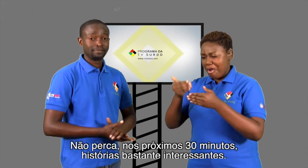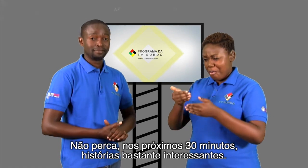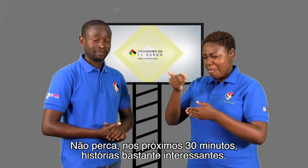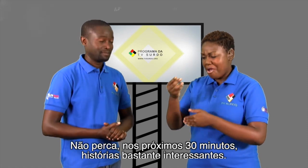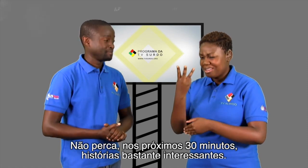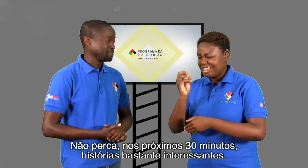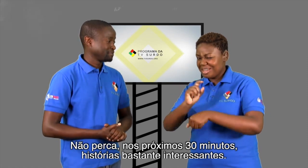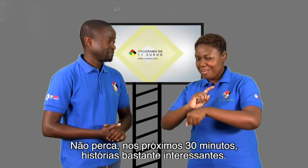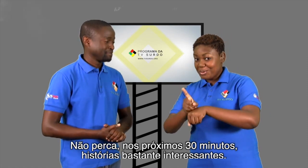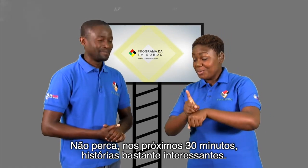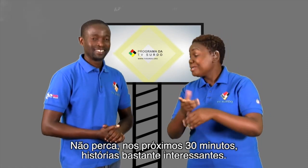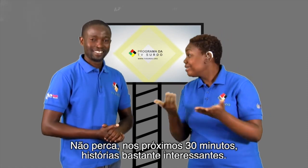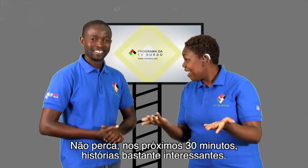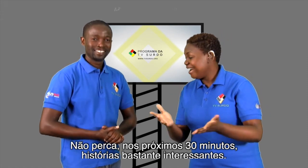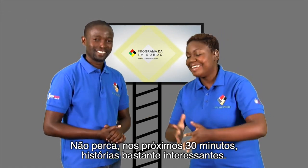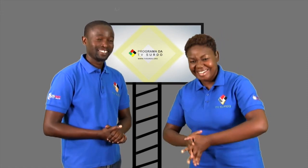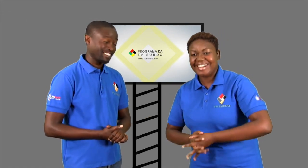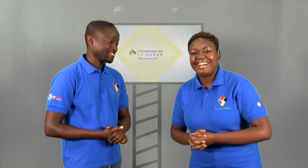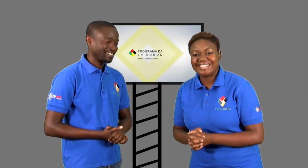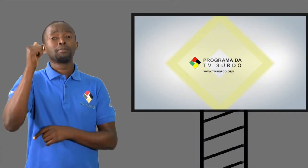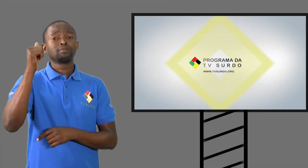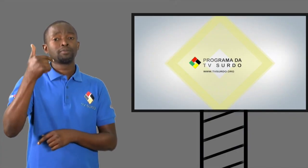minutos, histórias bastante interessantes.